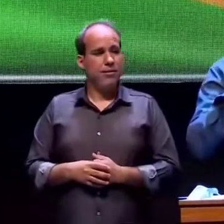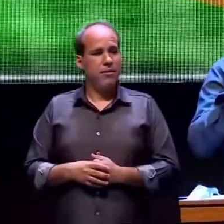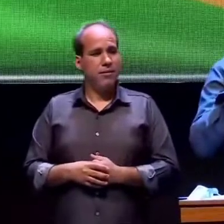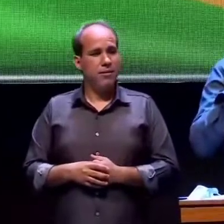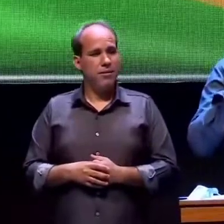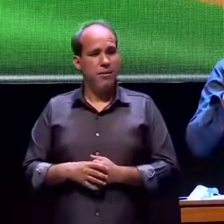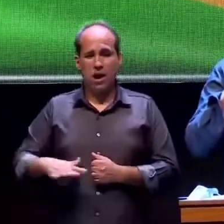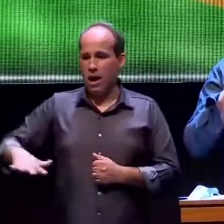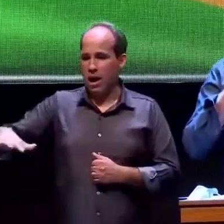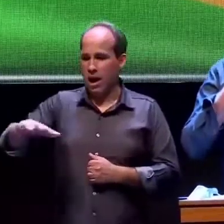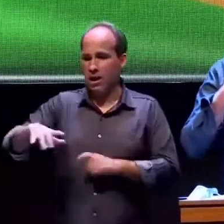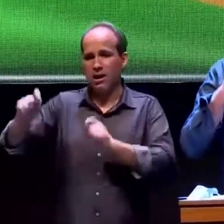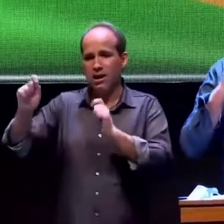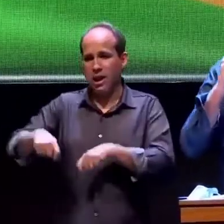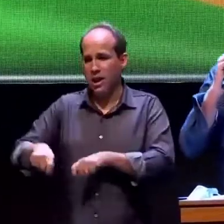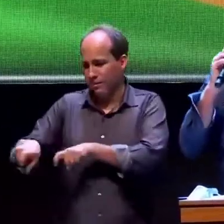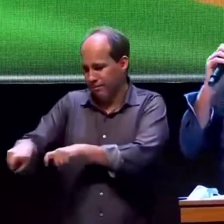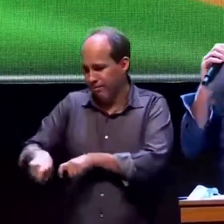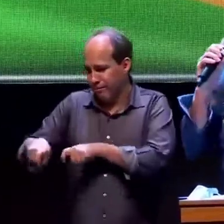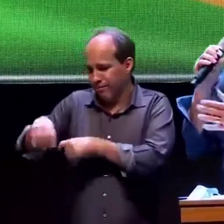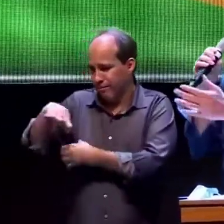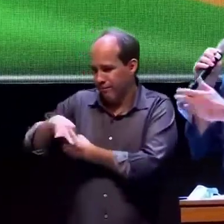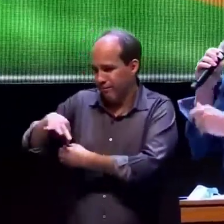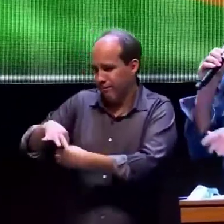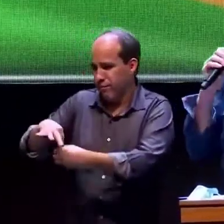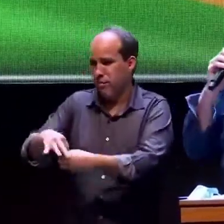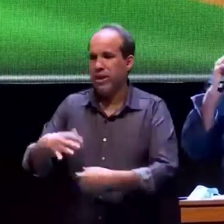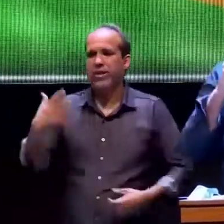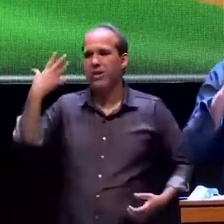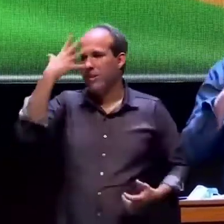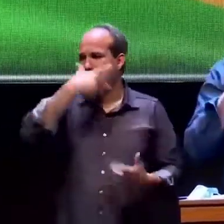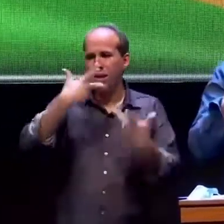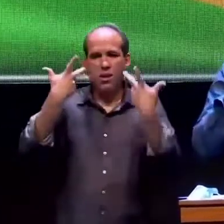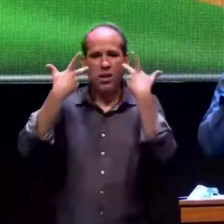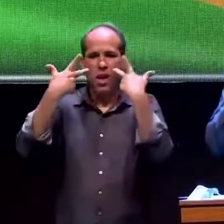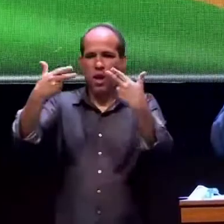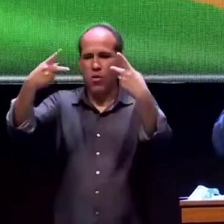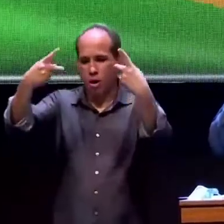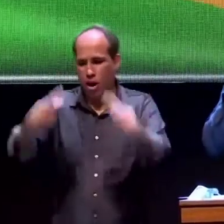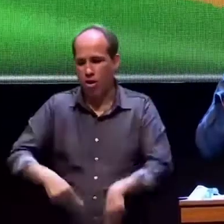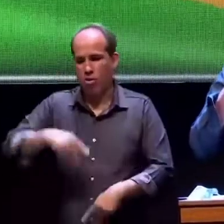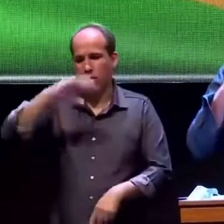áreas agricultáveis áreas agricultáveis belezas naturais